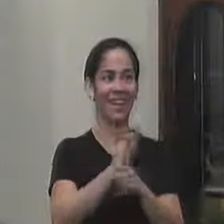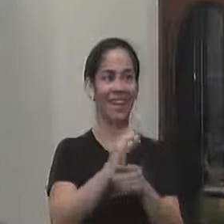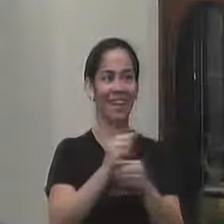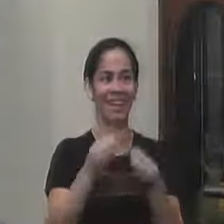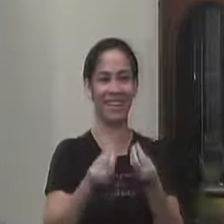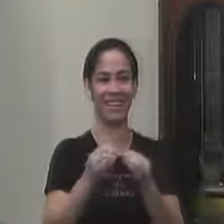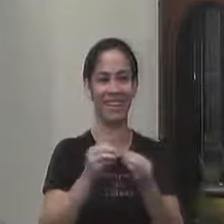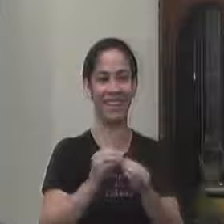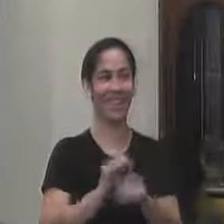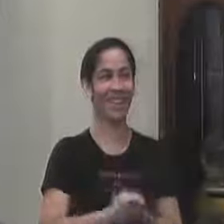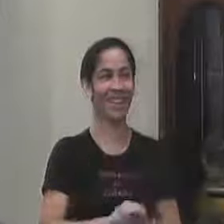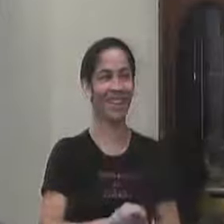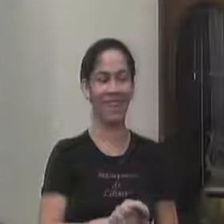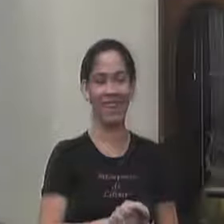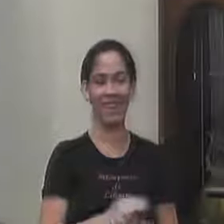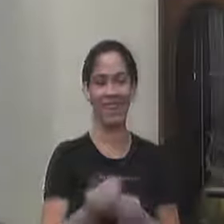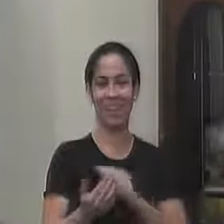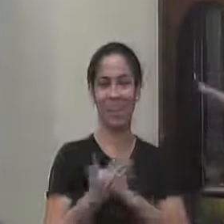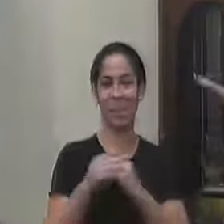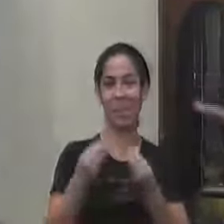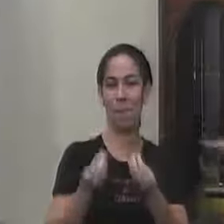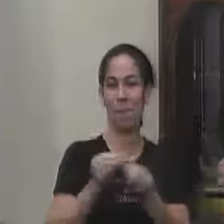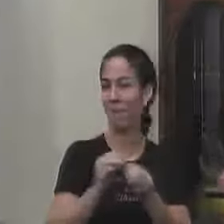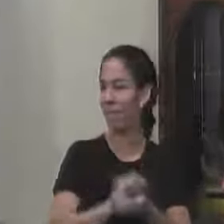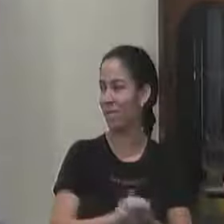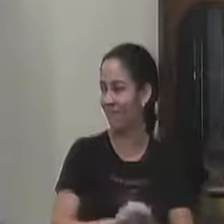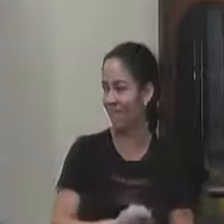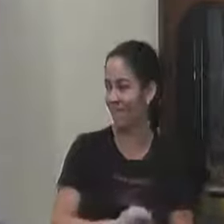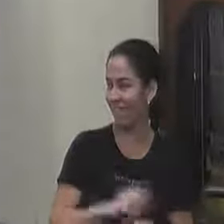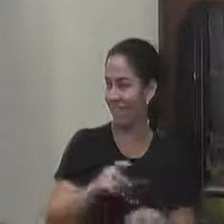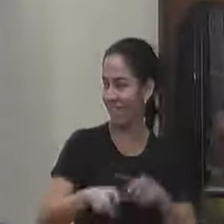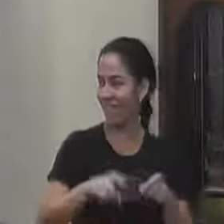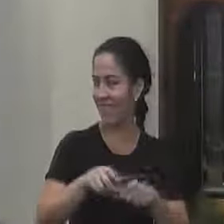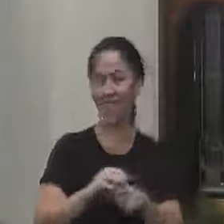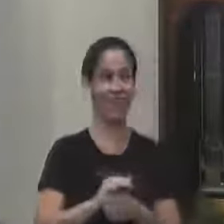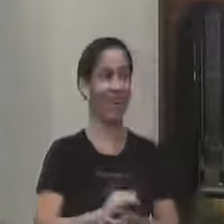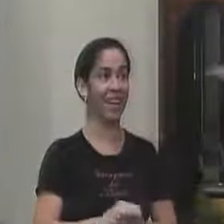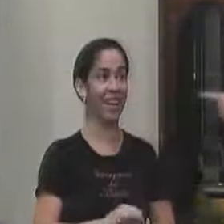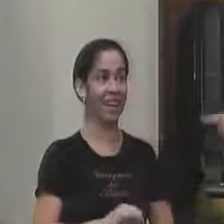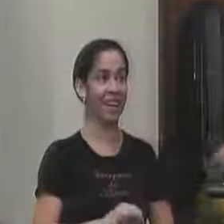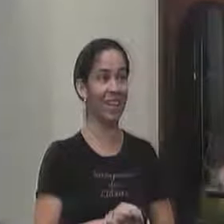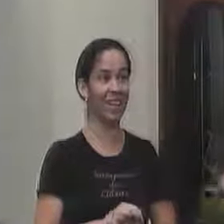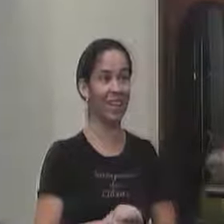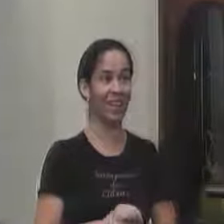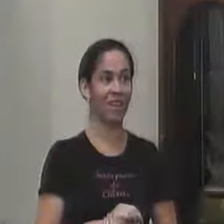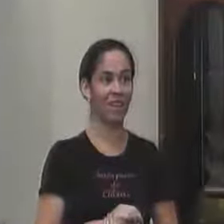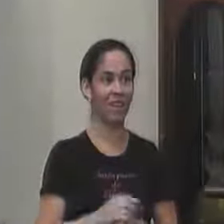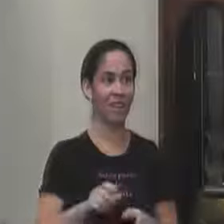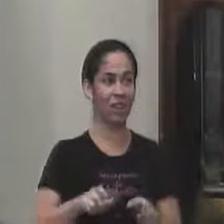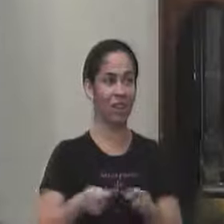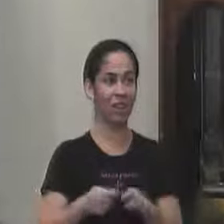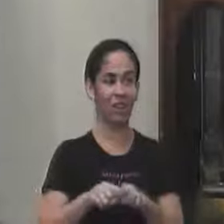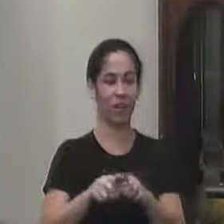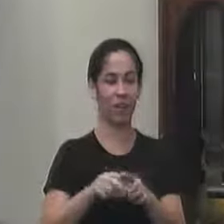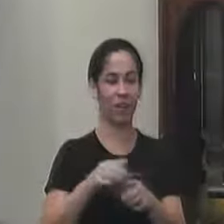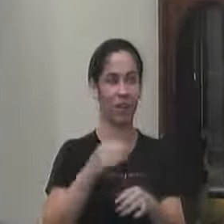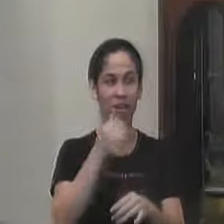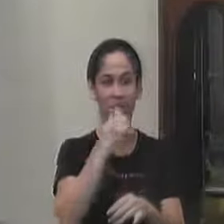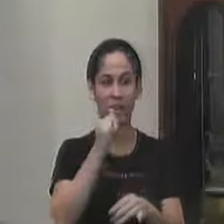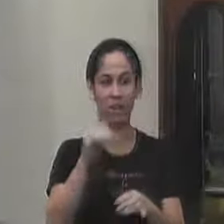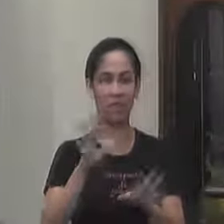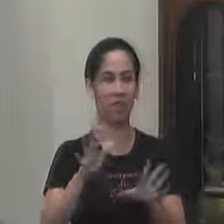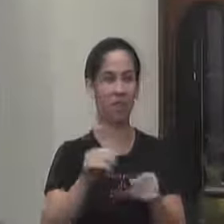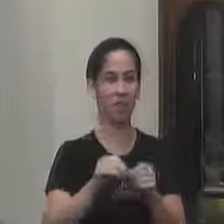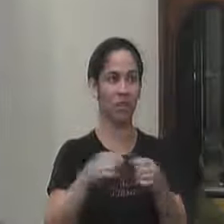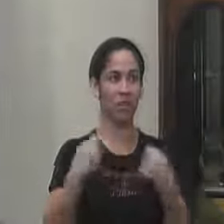coisa lá para a gente tem problema com o computador lá também é não mas ali foram desligados o eletricista já viu já